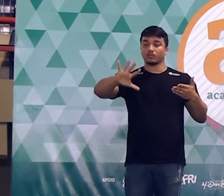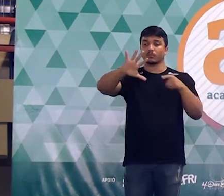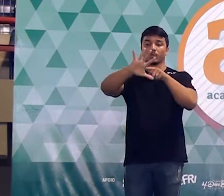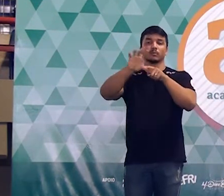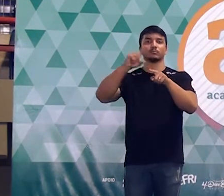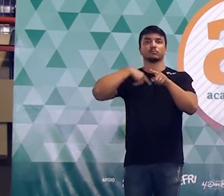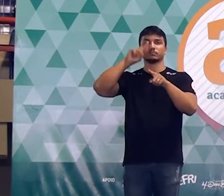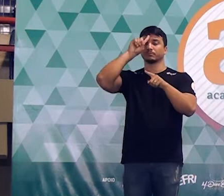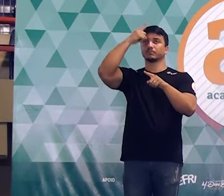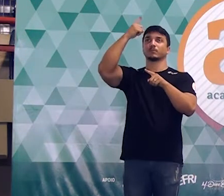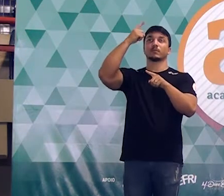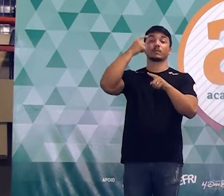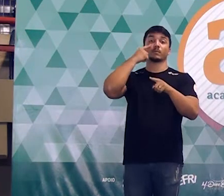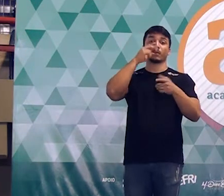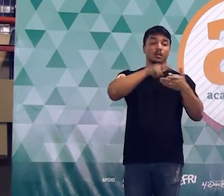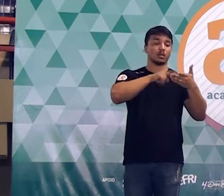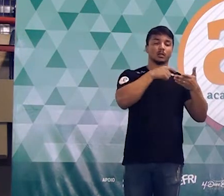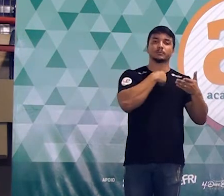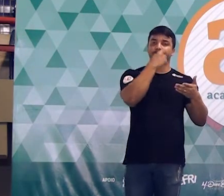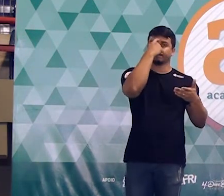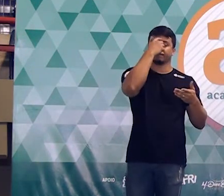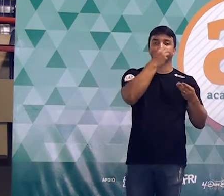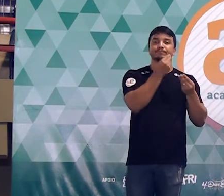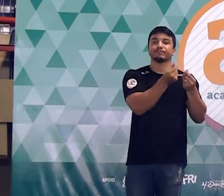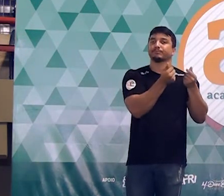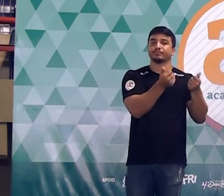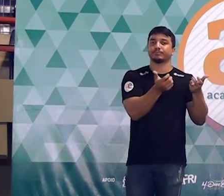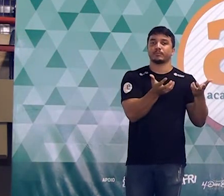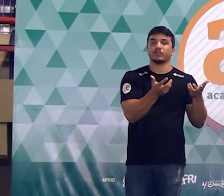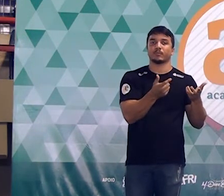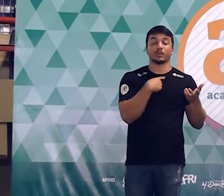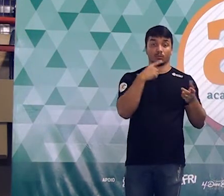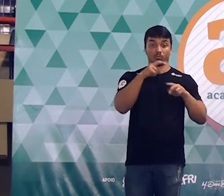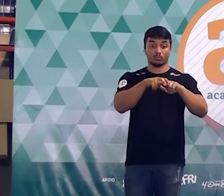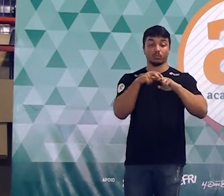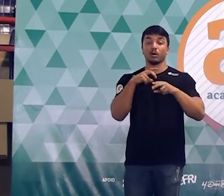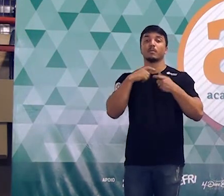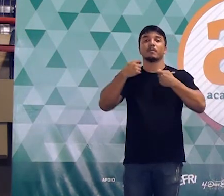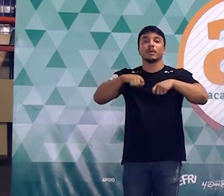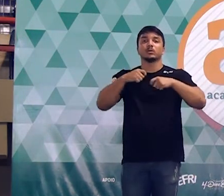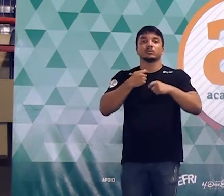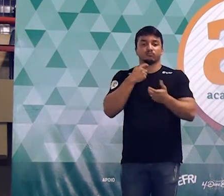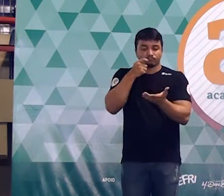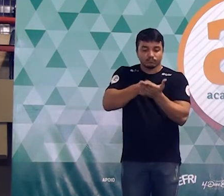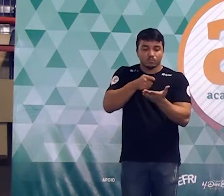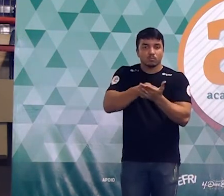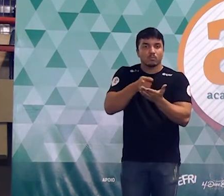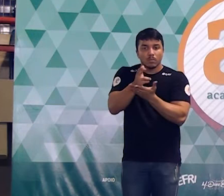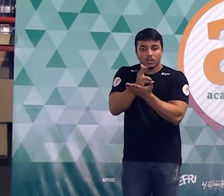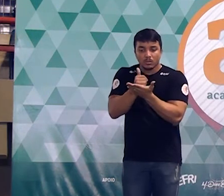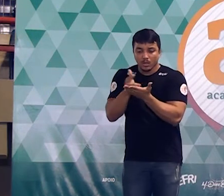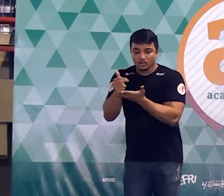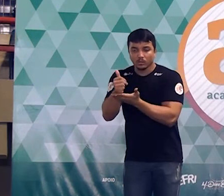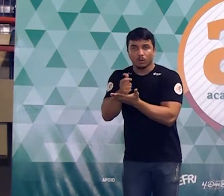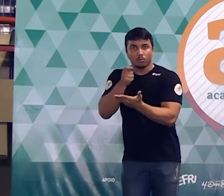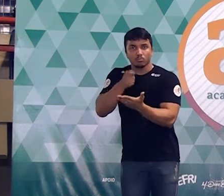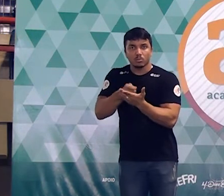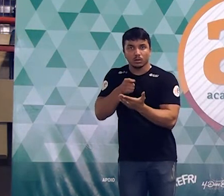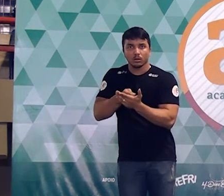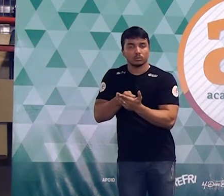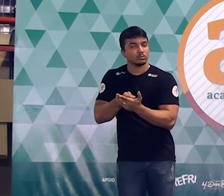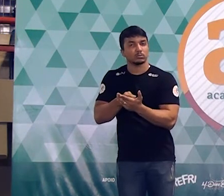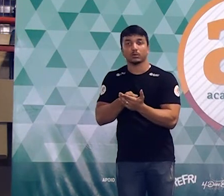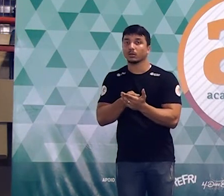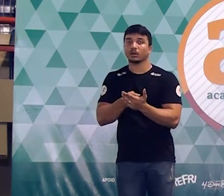ideias que lendo o texto você nem pensaria em fazer então Alexandre então quer dizer que é obrigado desenhar não é questão de ser obrigado é